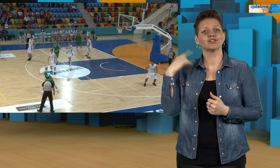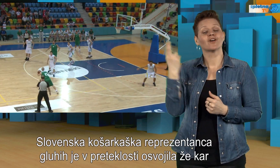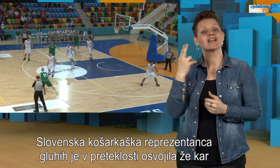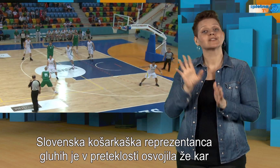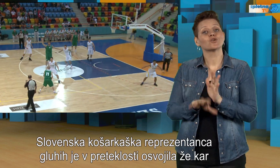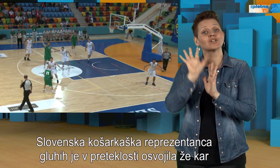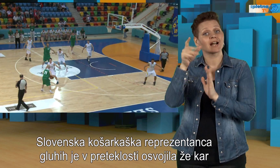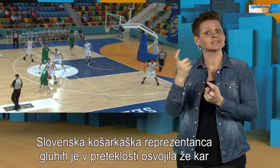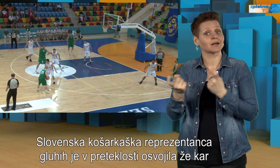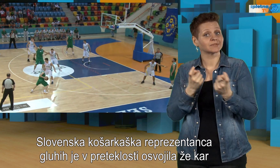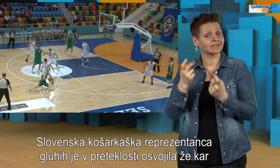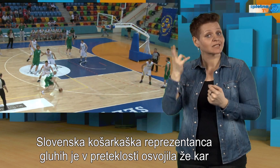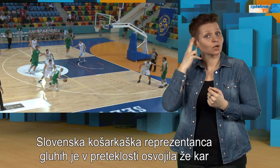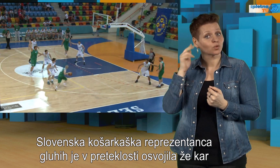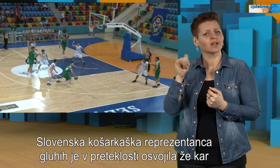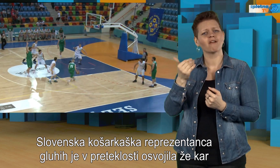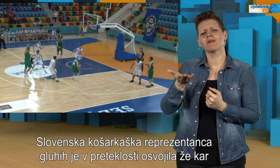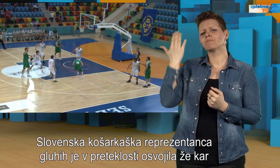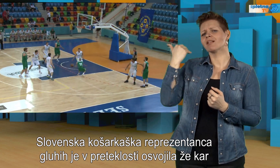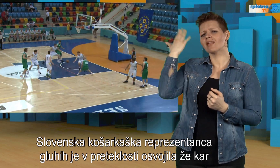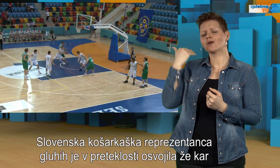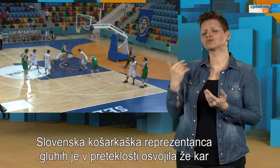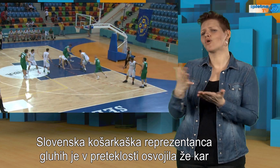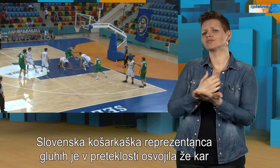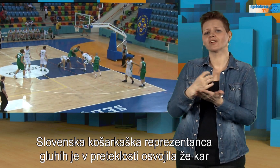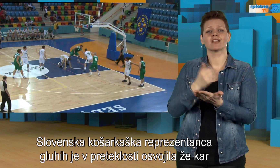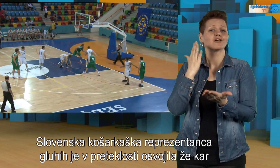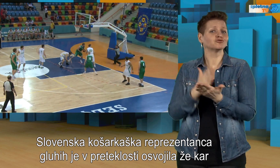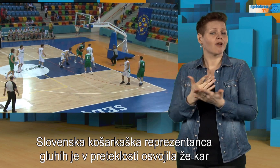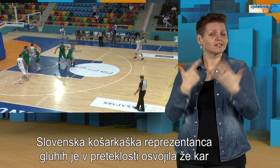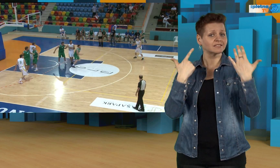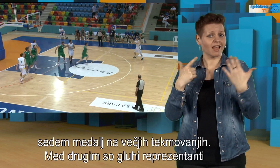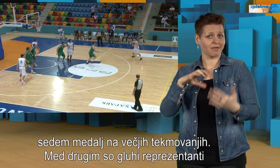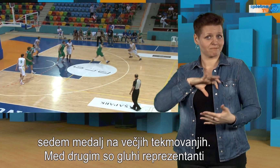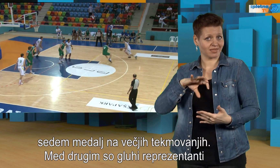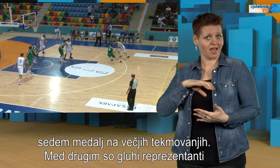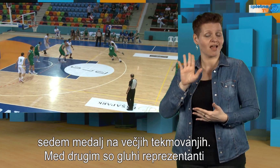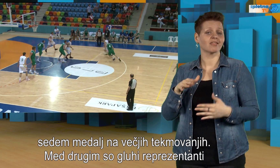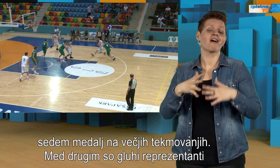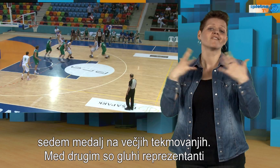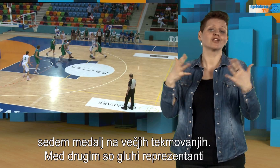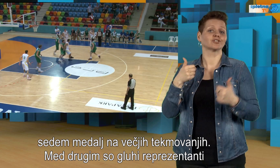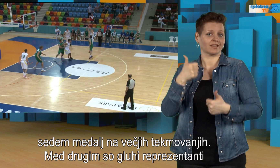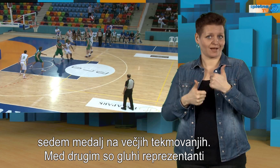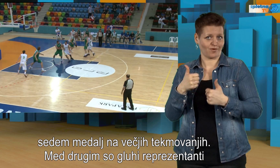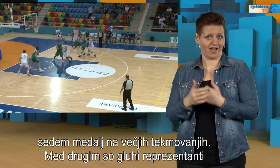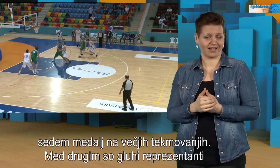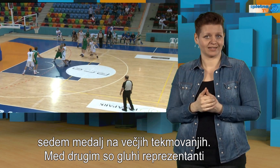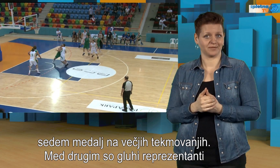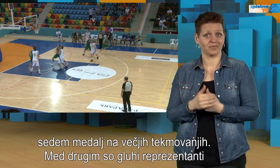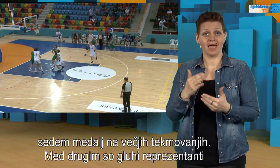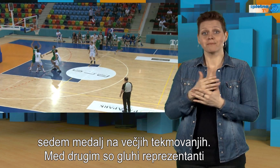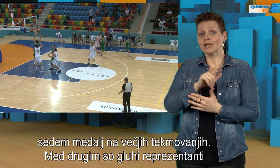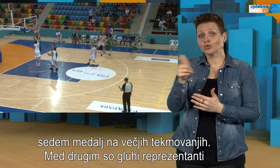Slovenska košarkarska reprezentanca gluhih je v preteklosti osvojila že kar sedem medalj na večjih tekmovanjih.